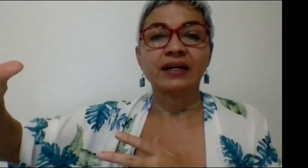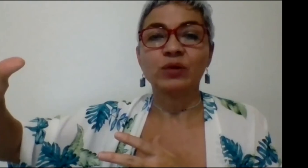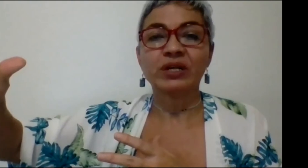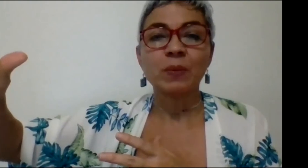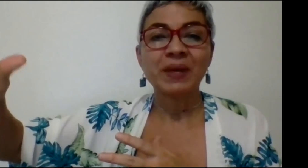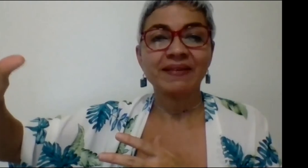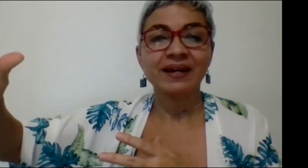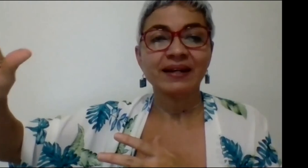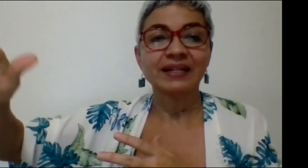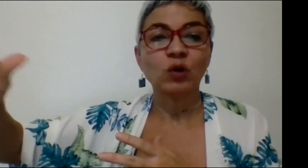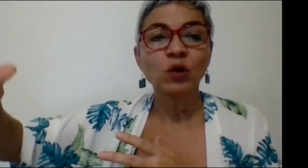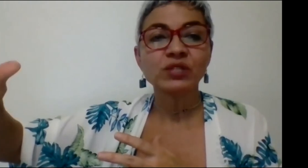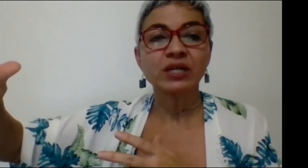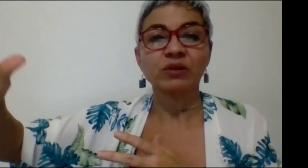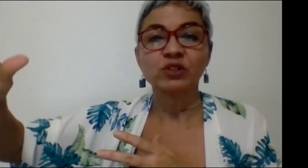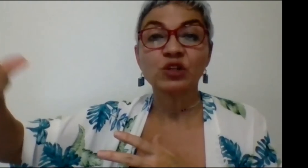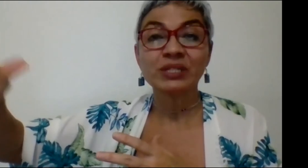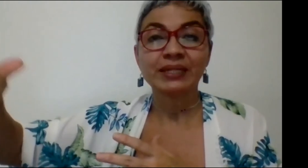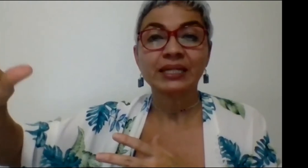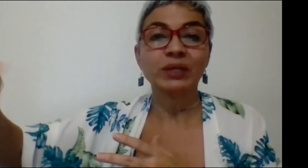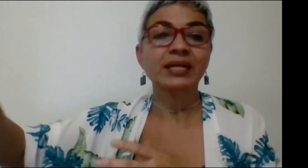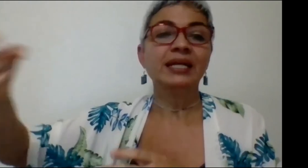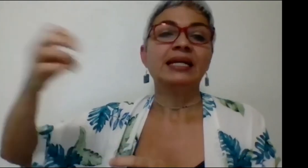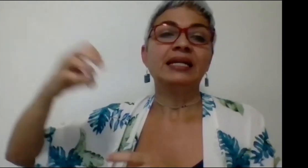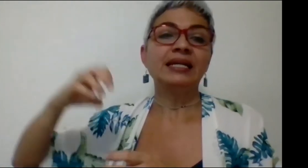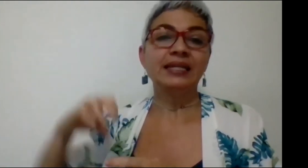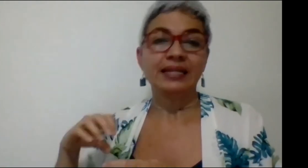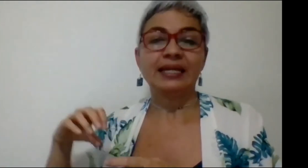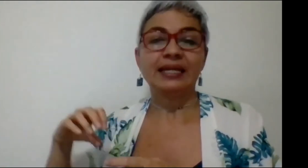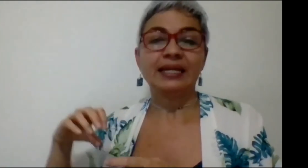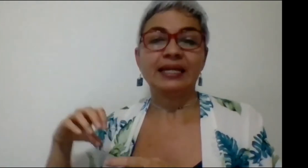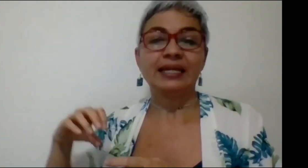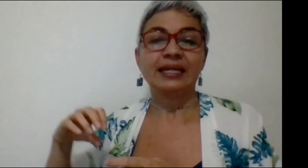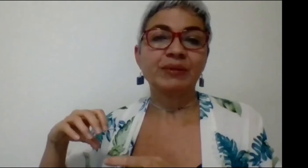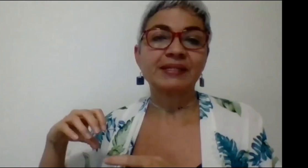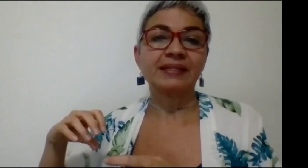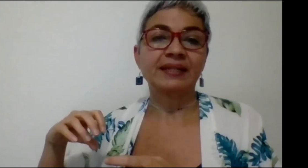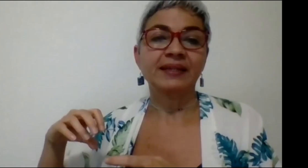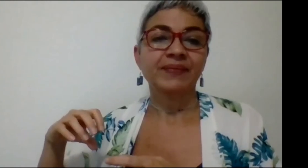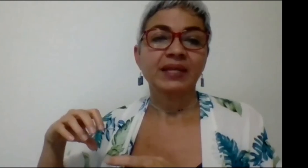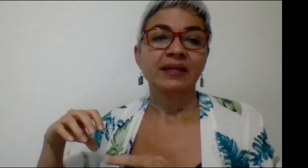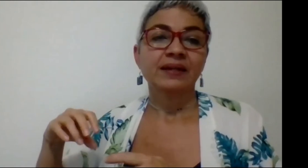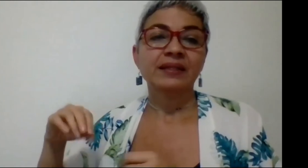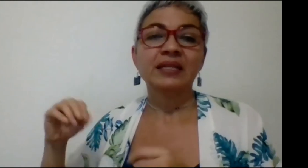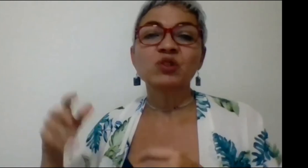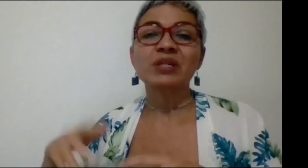educación media, el grado 11, cuando los chicos se van a graduar, y la universidad. Tenemos